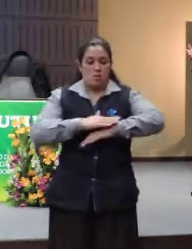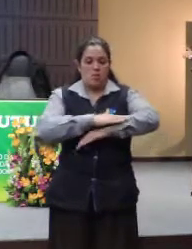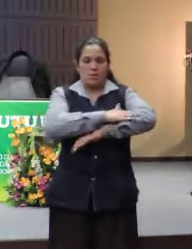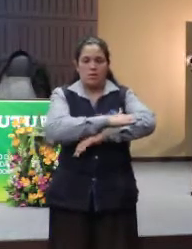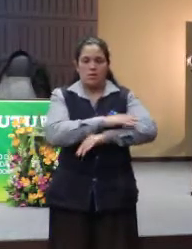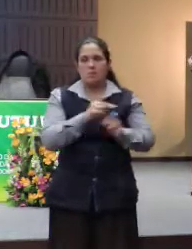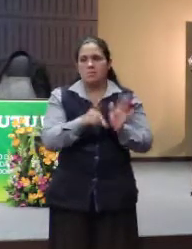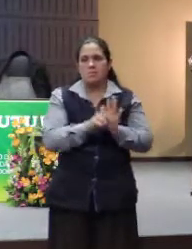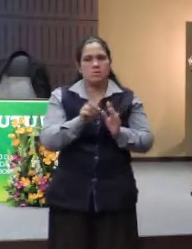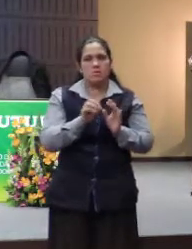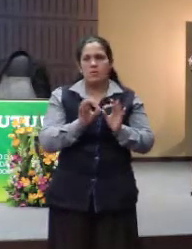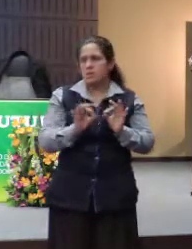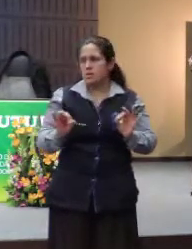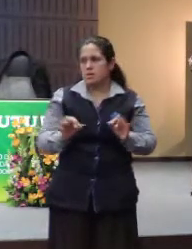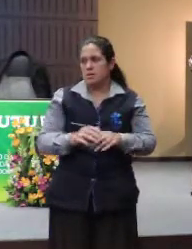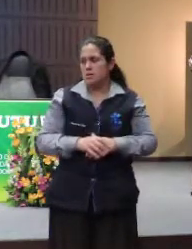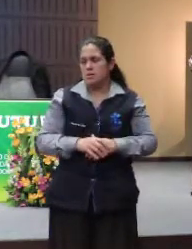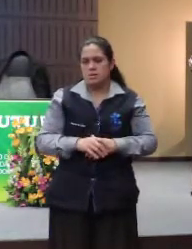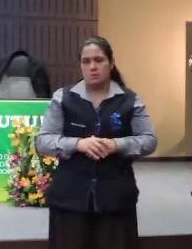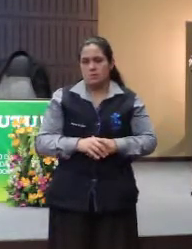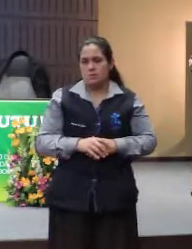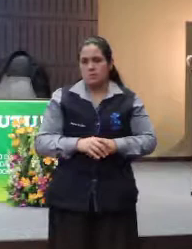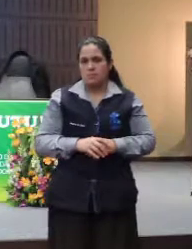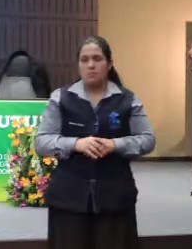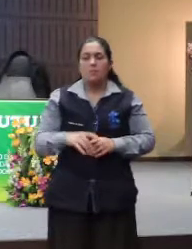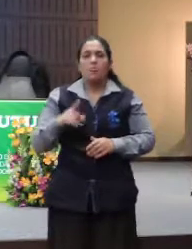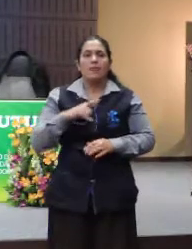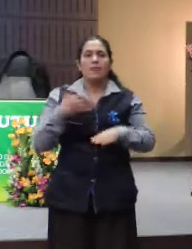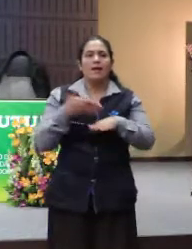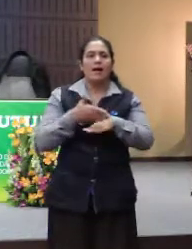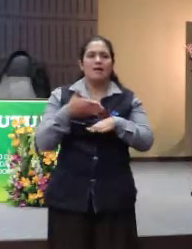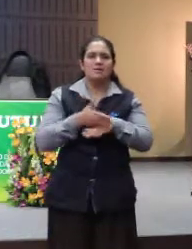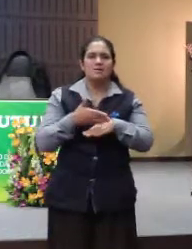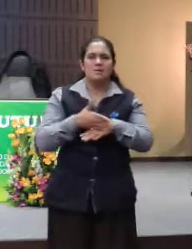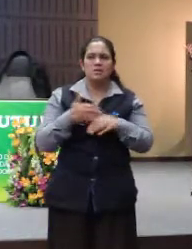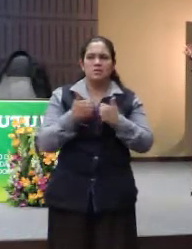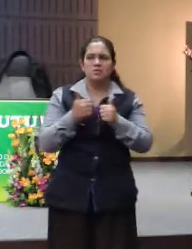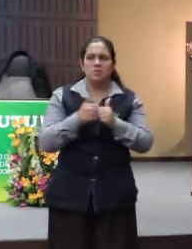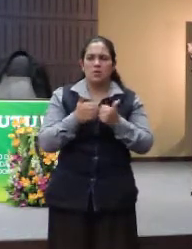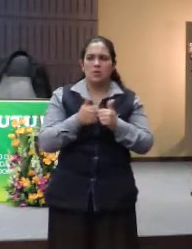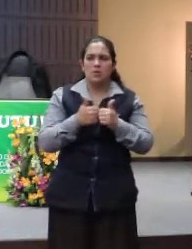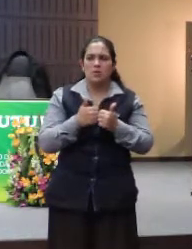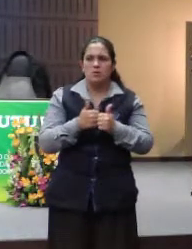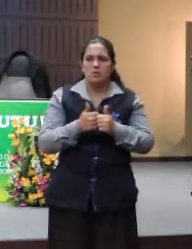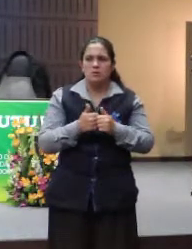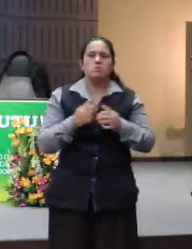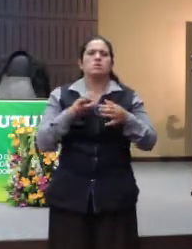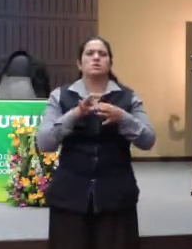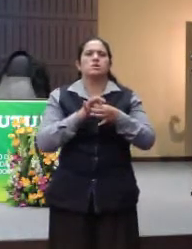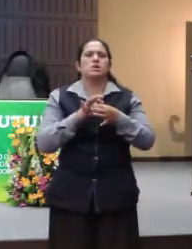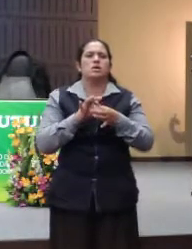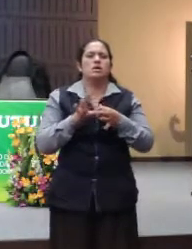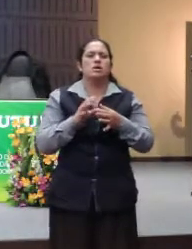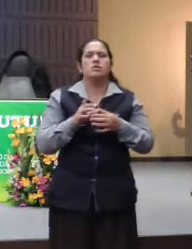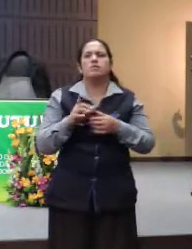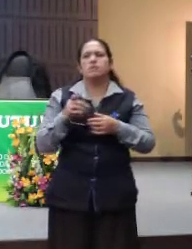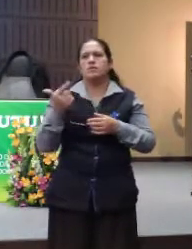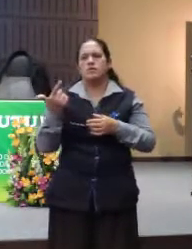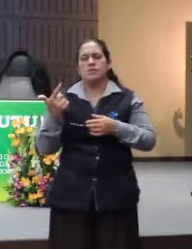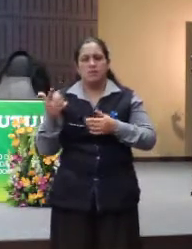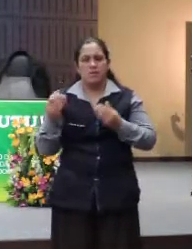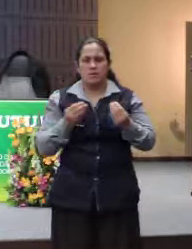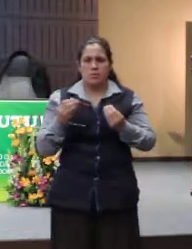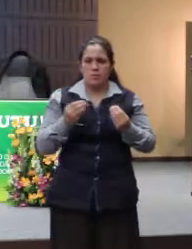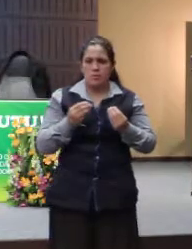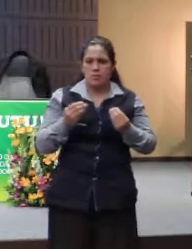adequada não é uma coisa simples. Ter acesso ao transporte público autônoma, independentemente